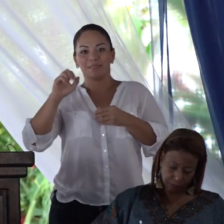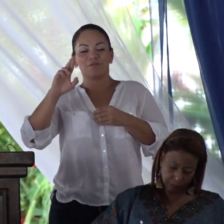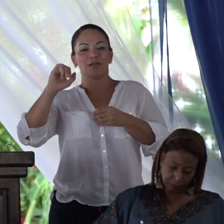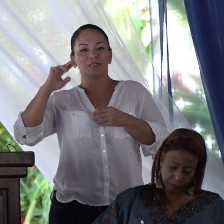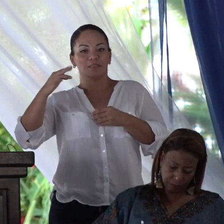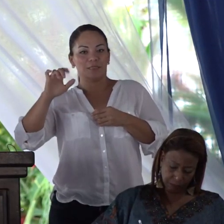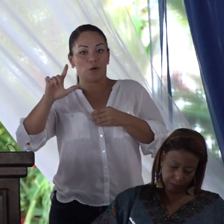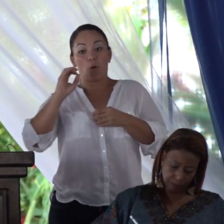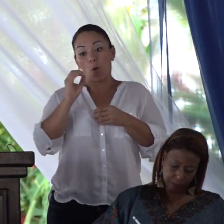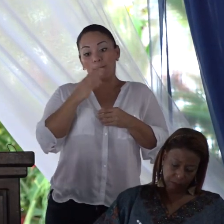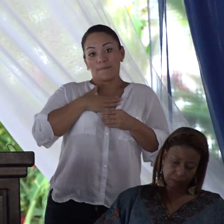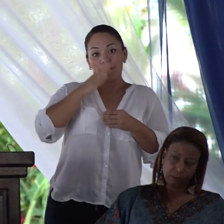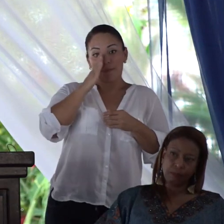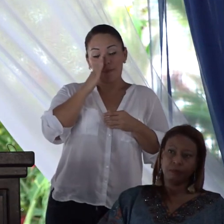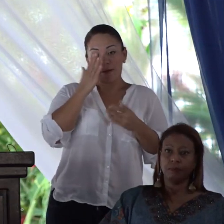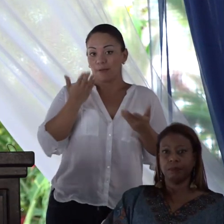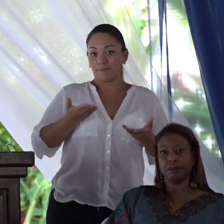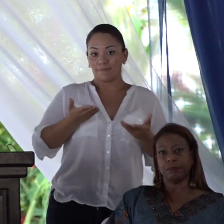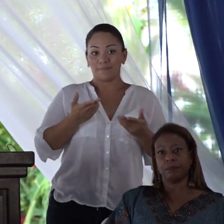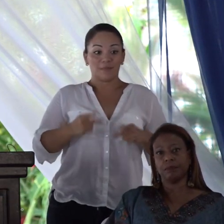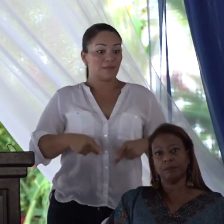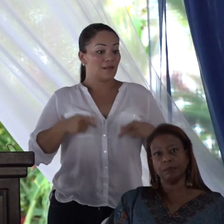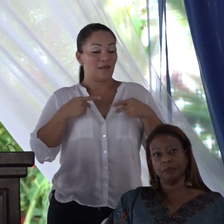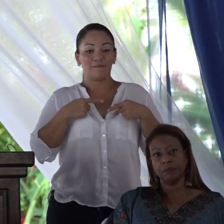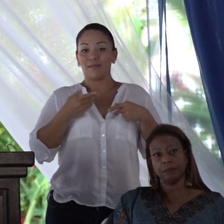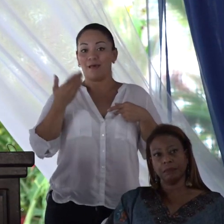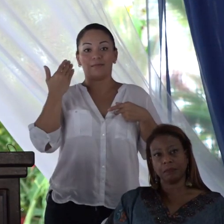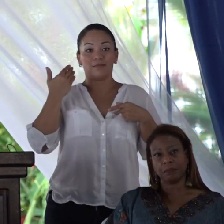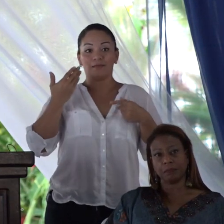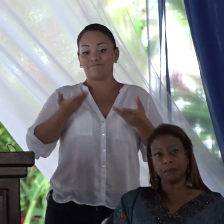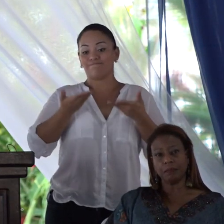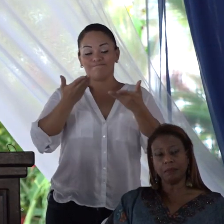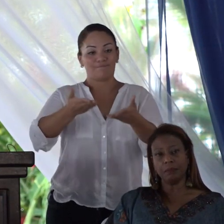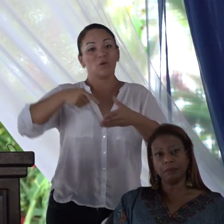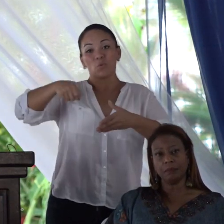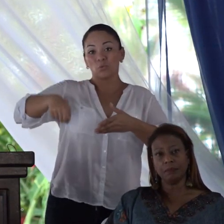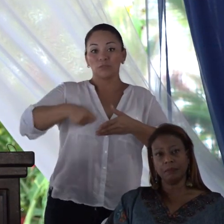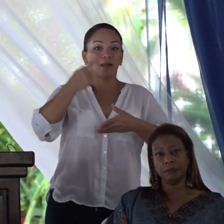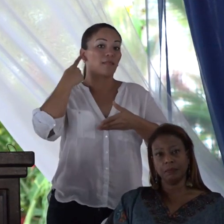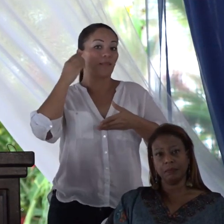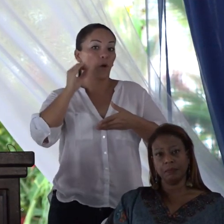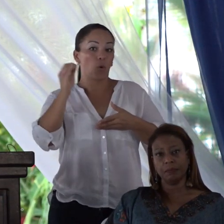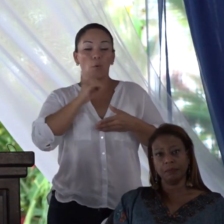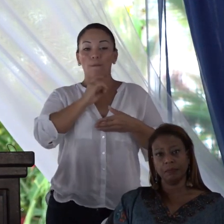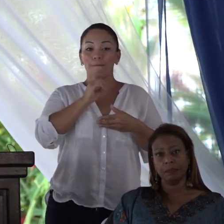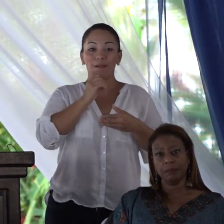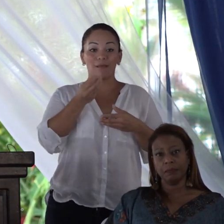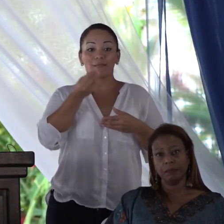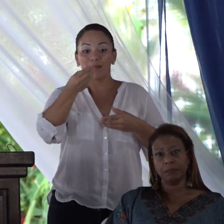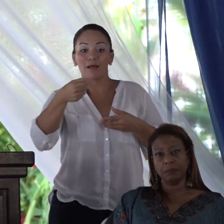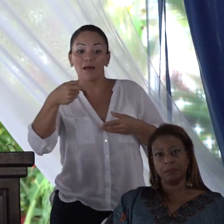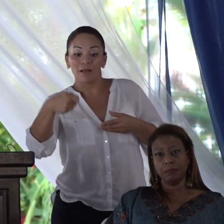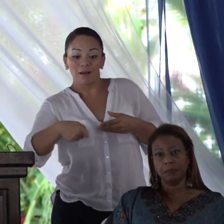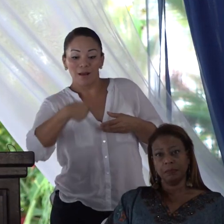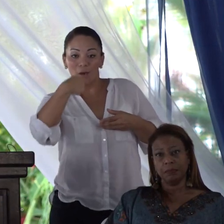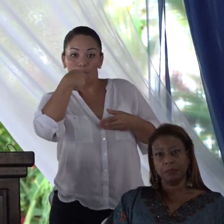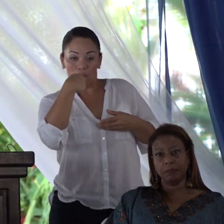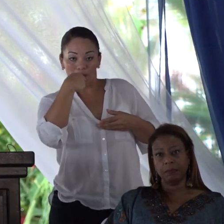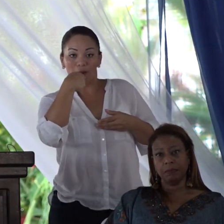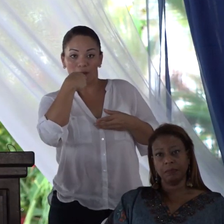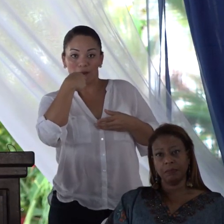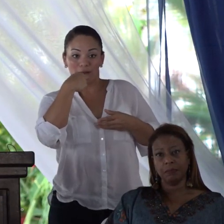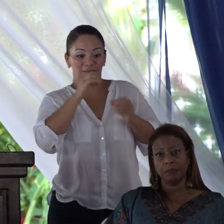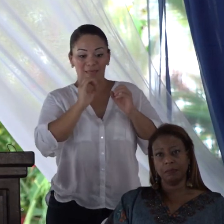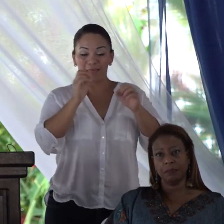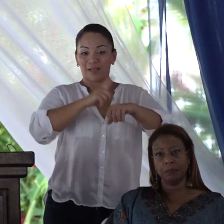a los que la vida no les puso una cuchara de plata o de oro en la boca al momento de